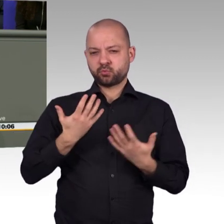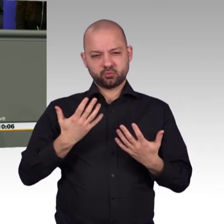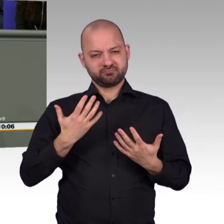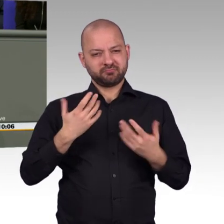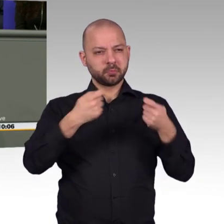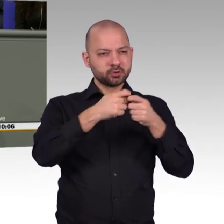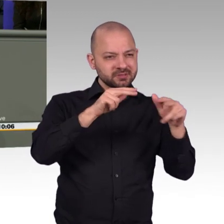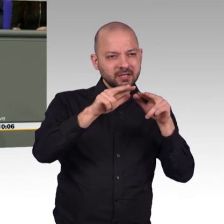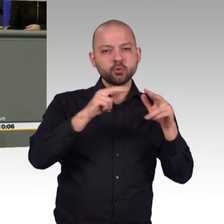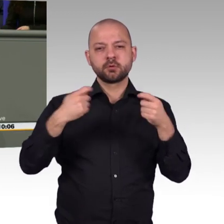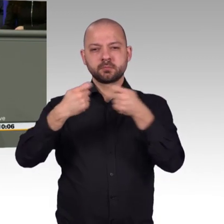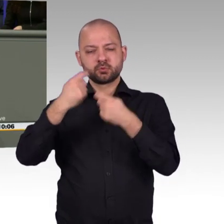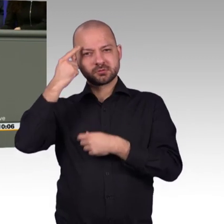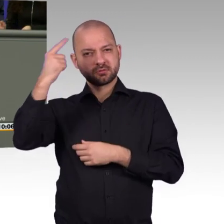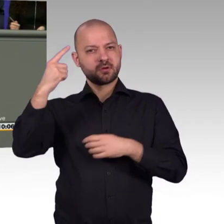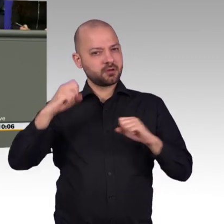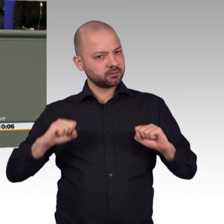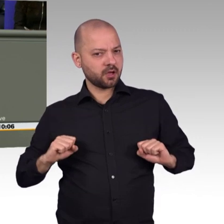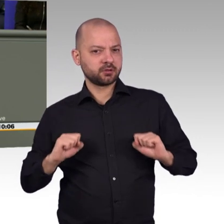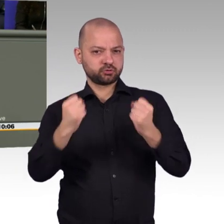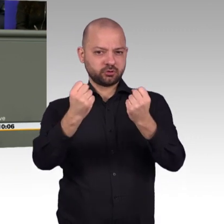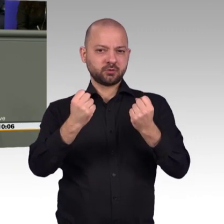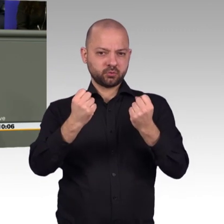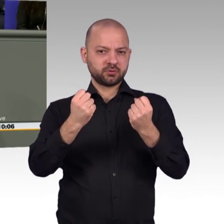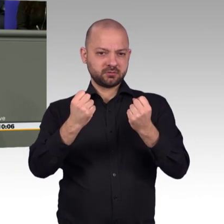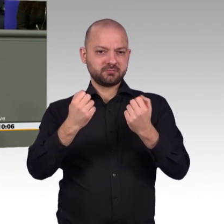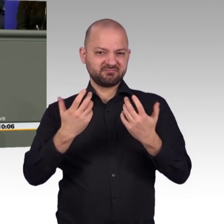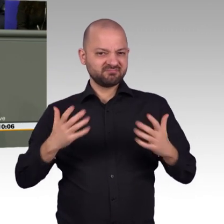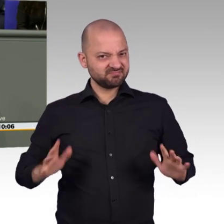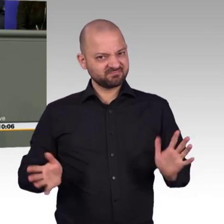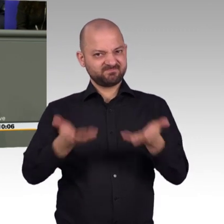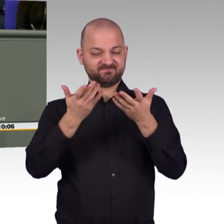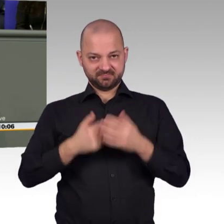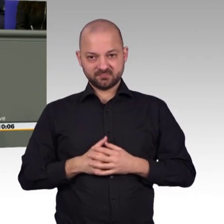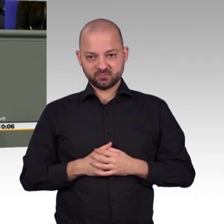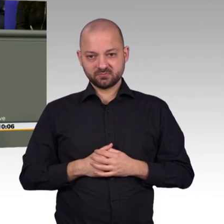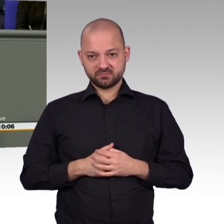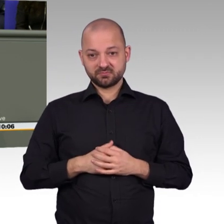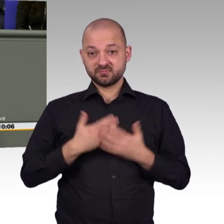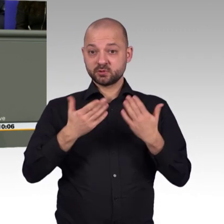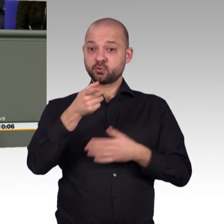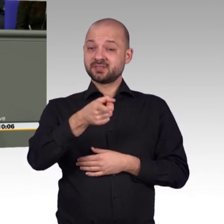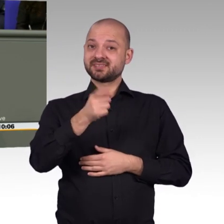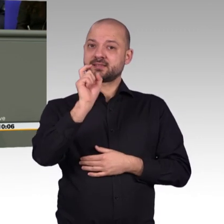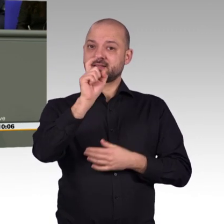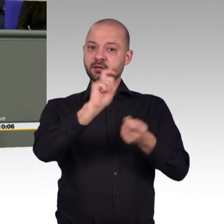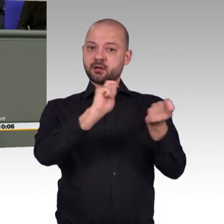gestalten. dazu lade ich insbesondere die Bundesländer ganz herzlich ein. Drittes Thema, Akzeptanz. Wir brauchen mehr